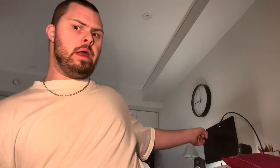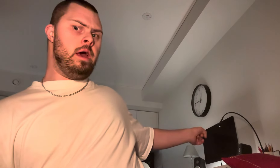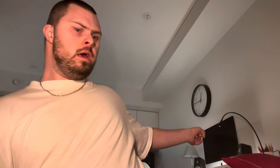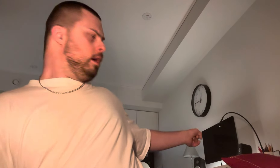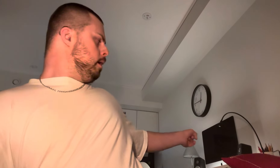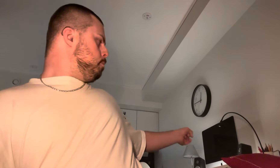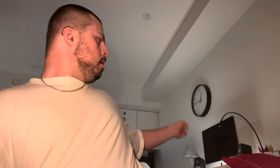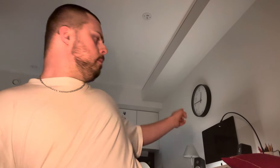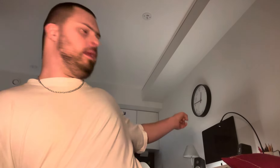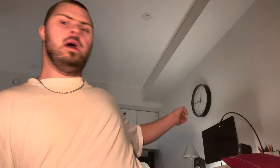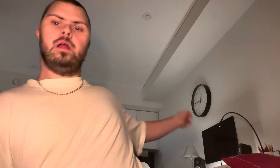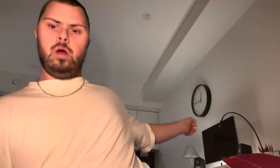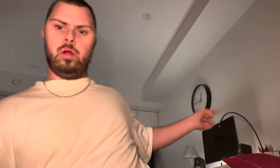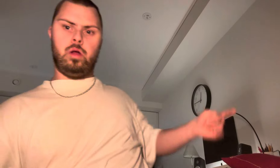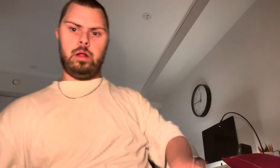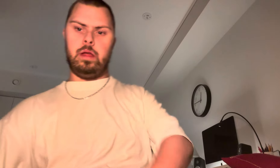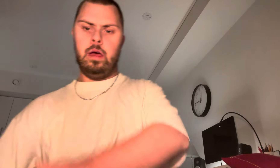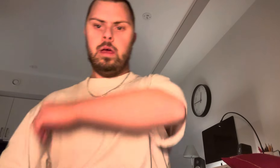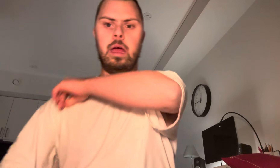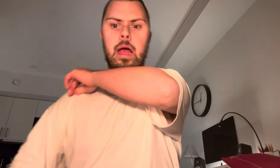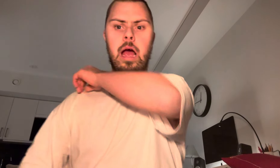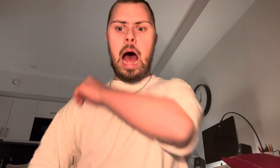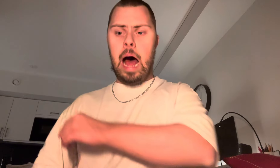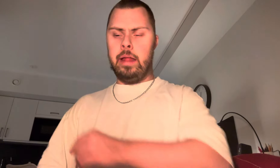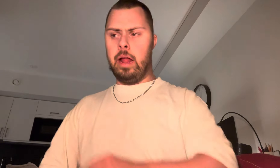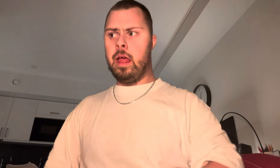på mitt datorn. Annette.